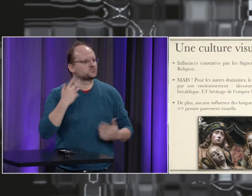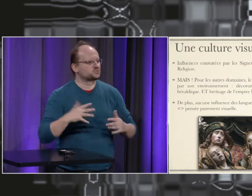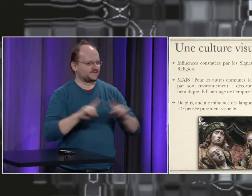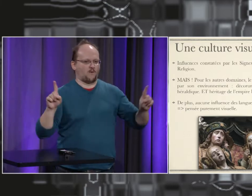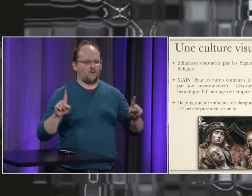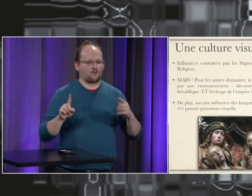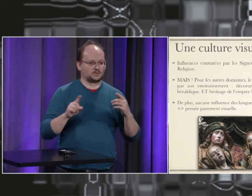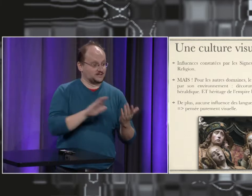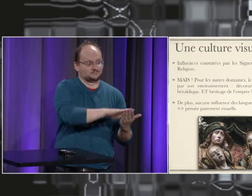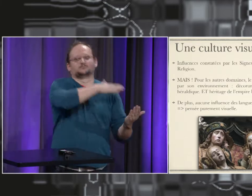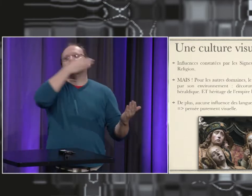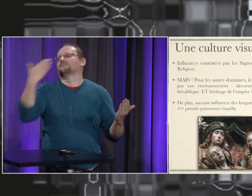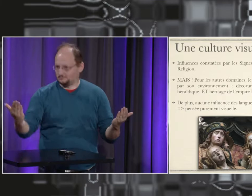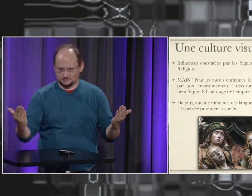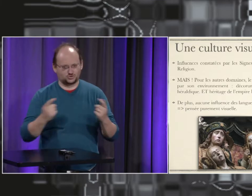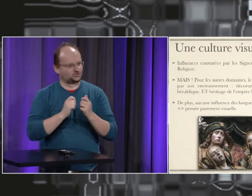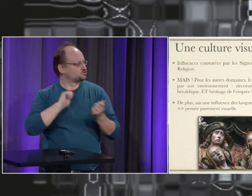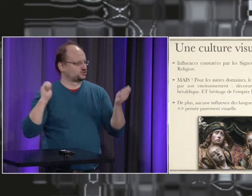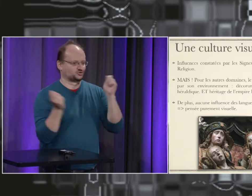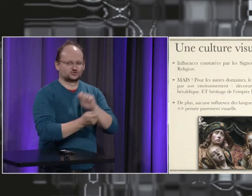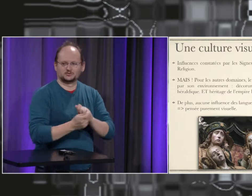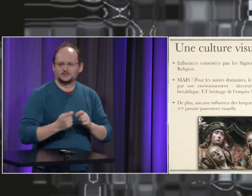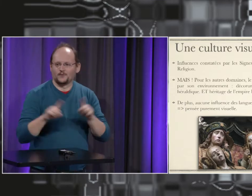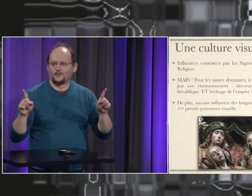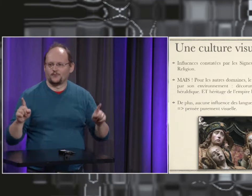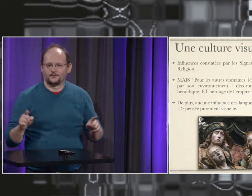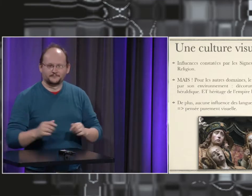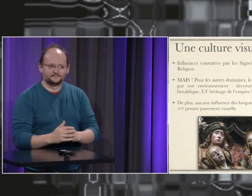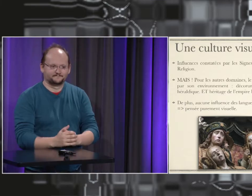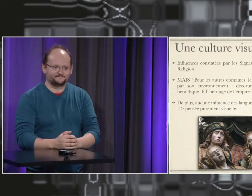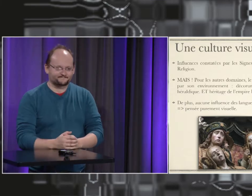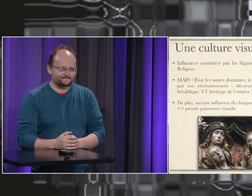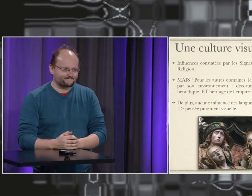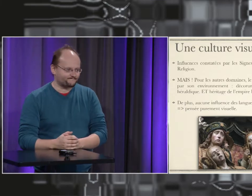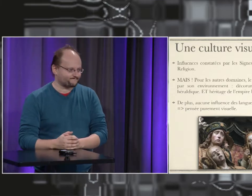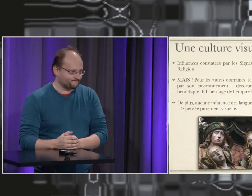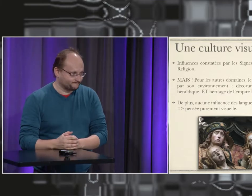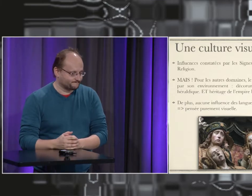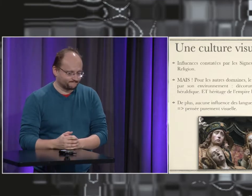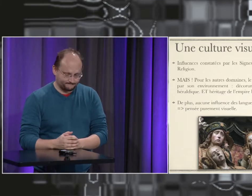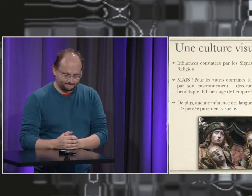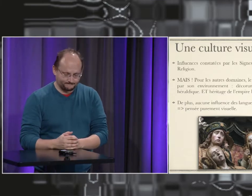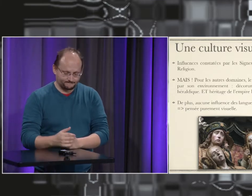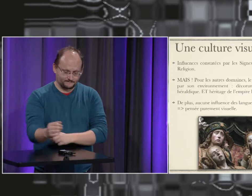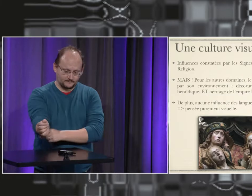des lettres on a on a quand même une vraie vraie différence entre le Moyen-Âge et l'époque contemporaine